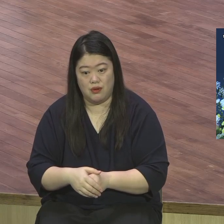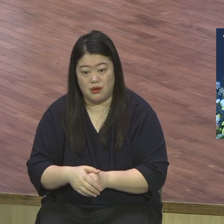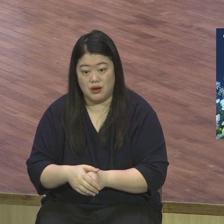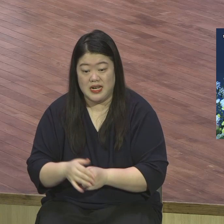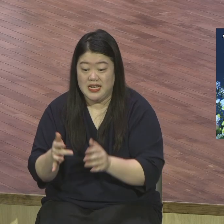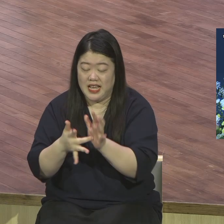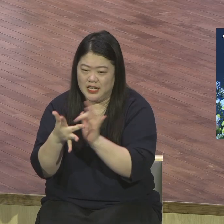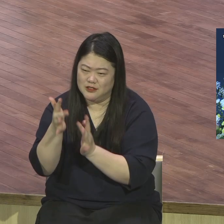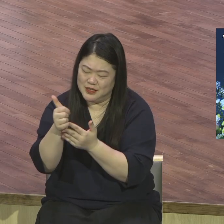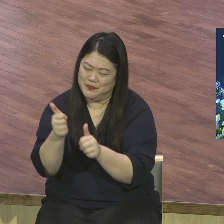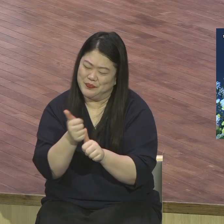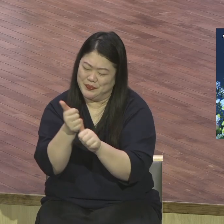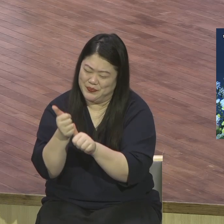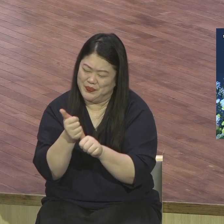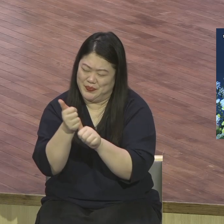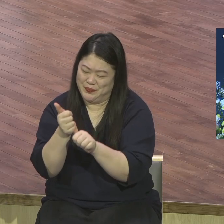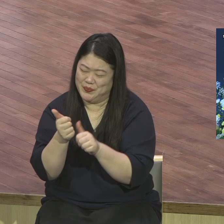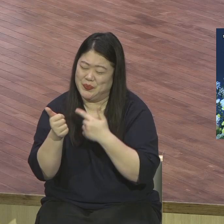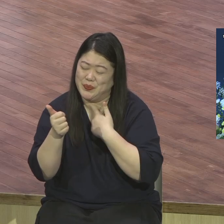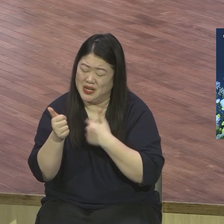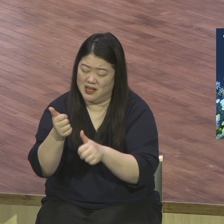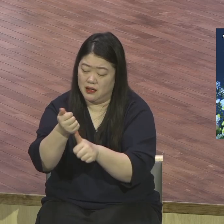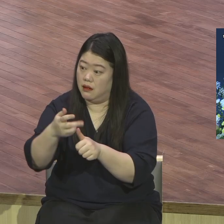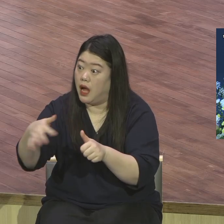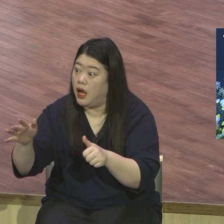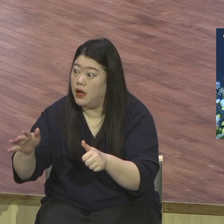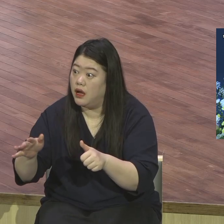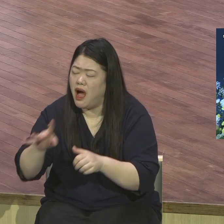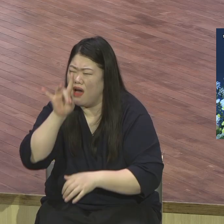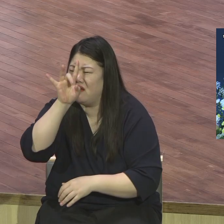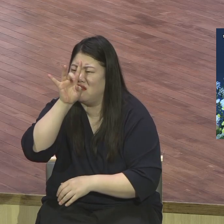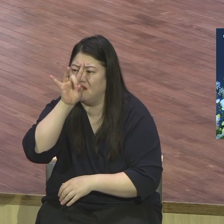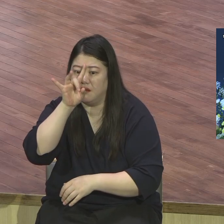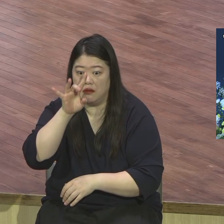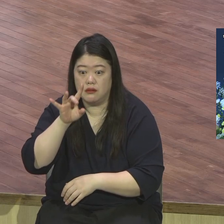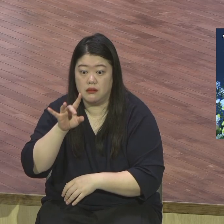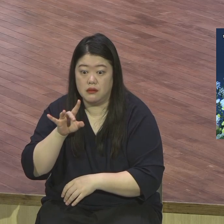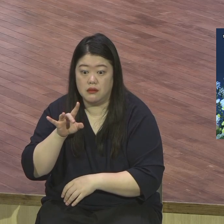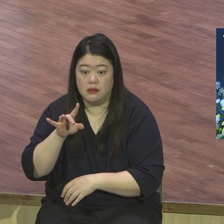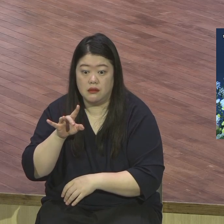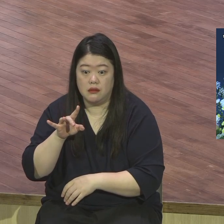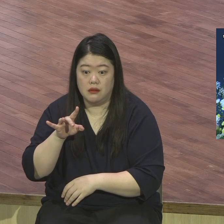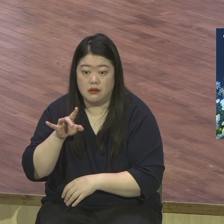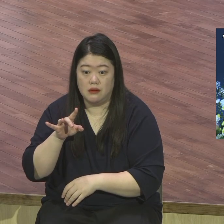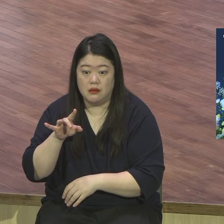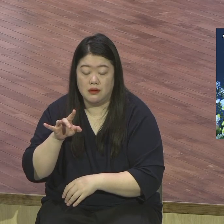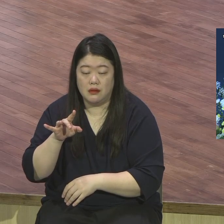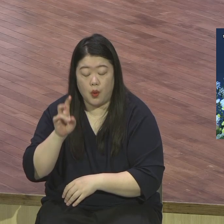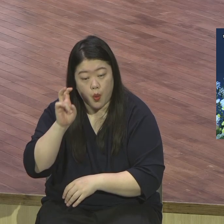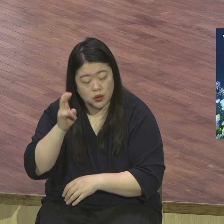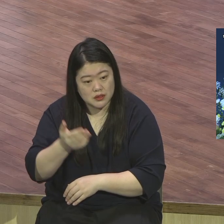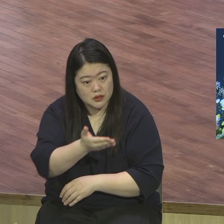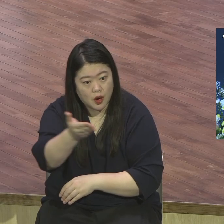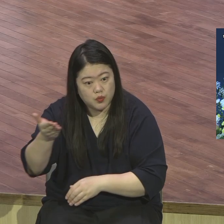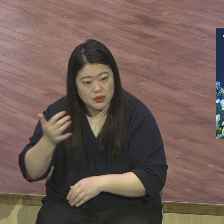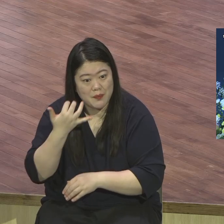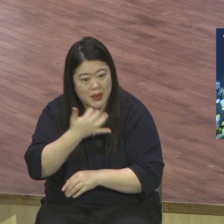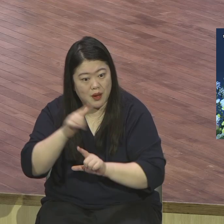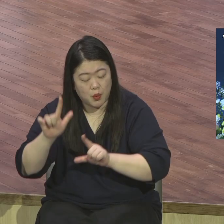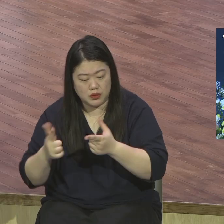우리도 베드로와 별반 차이가 없습니다 내 주장이 안 먹어주면